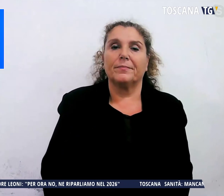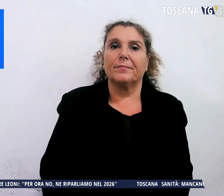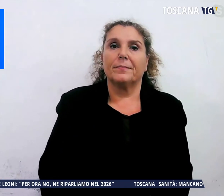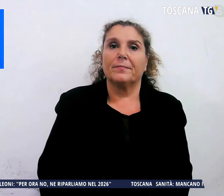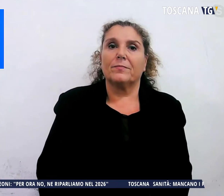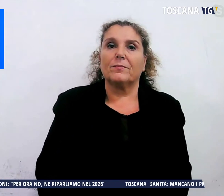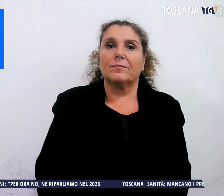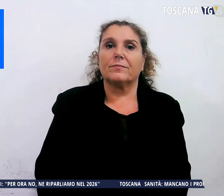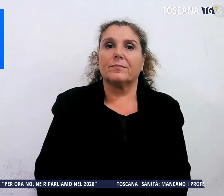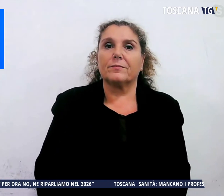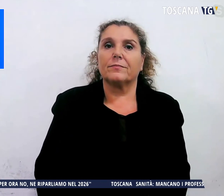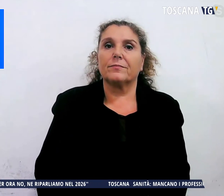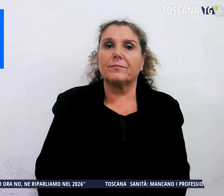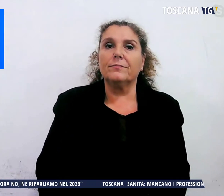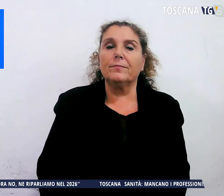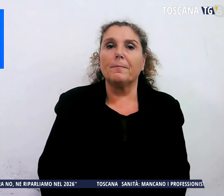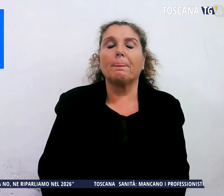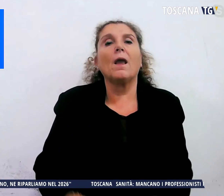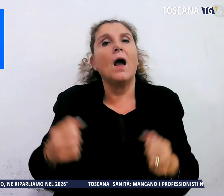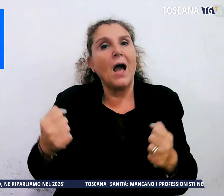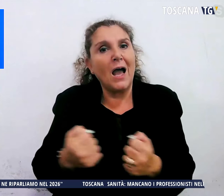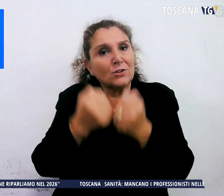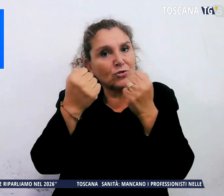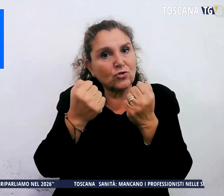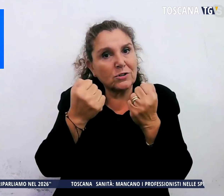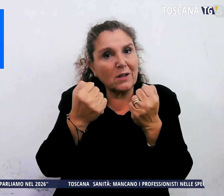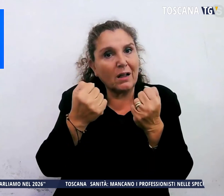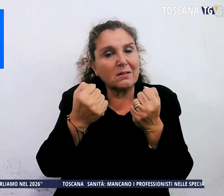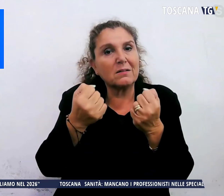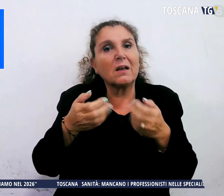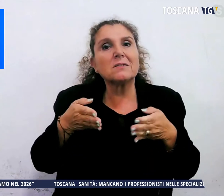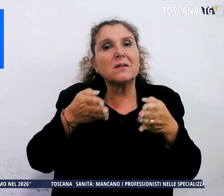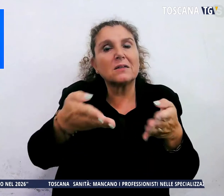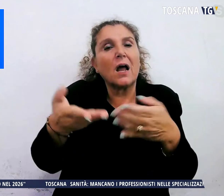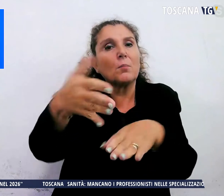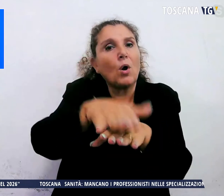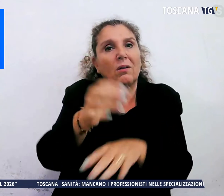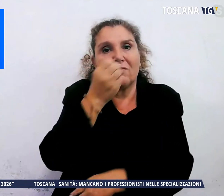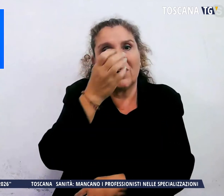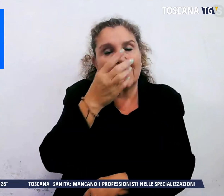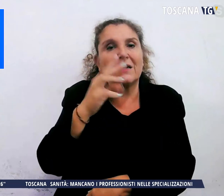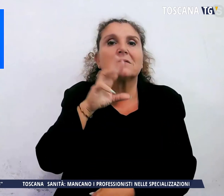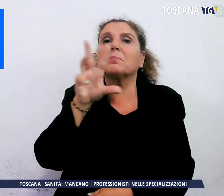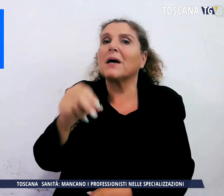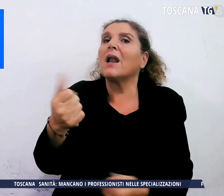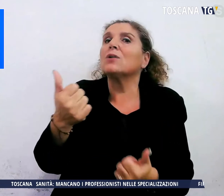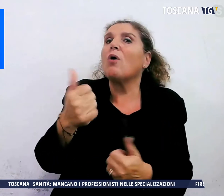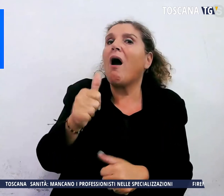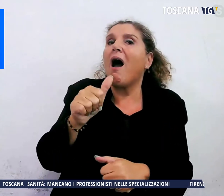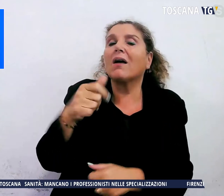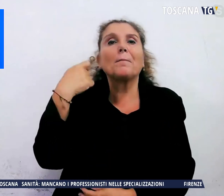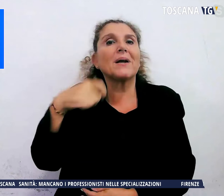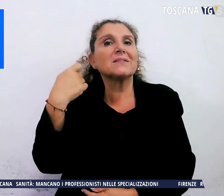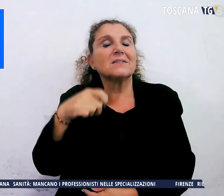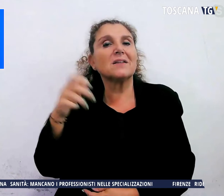Sull'incidente stradale mortale di Firenze ha parlato anche il Presidente della Regione